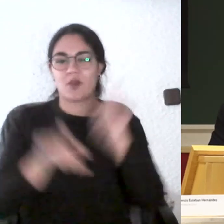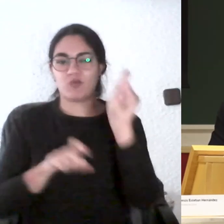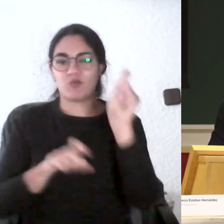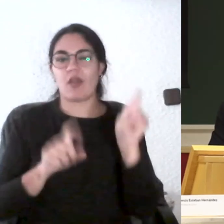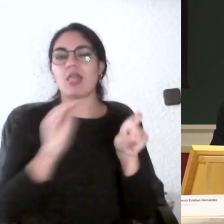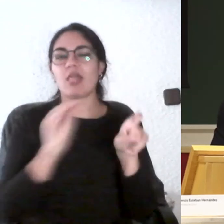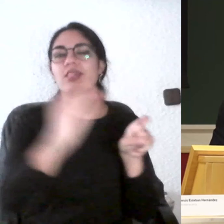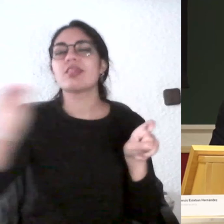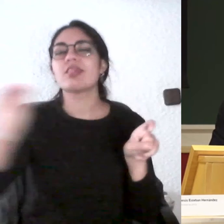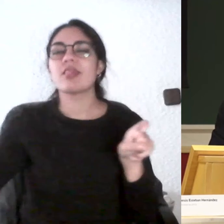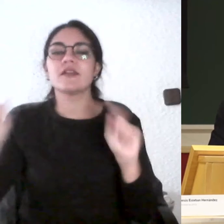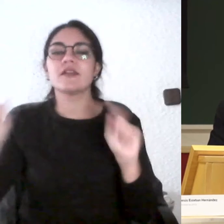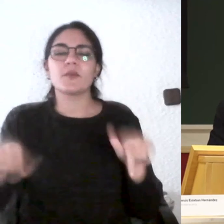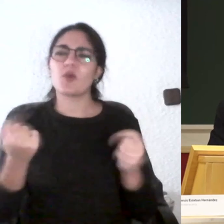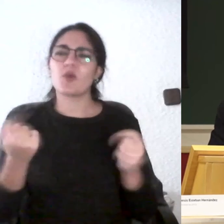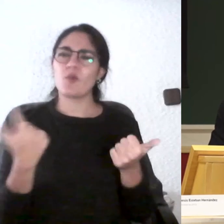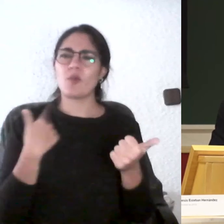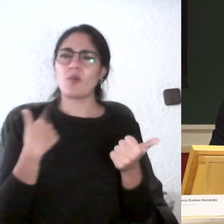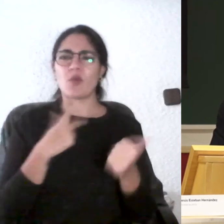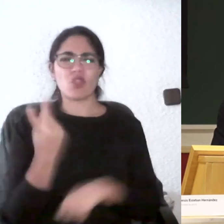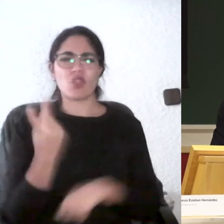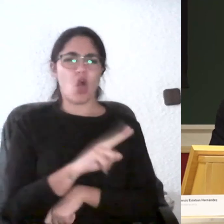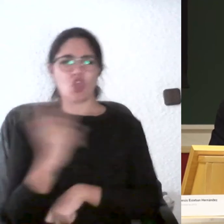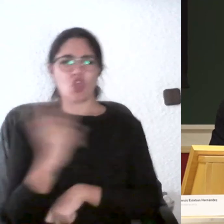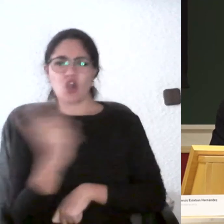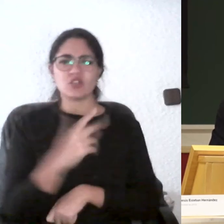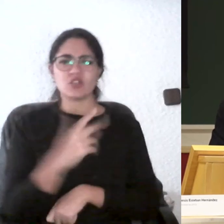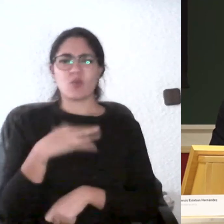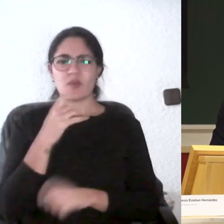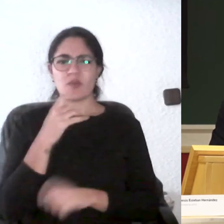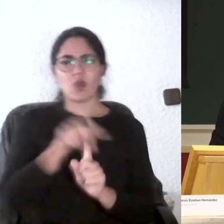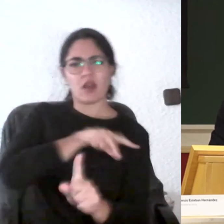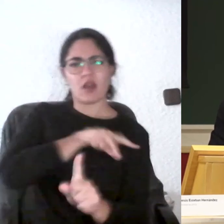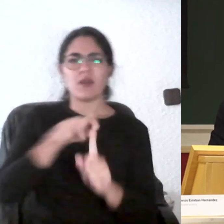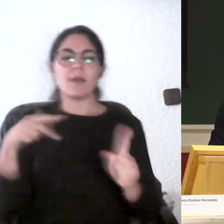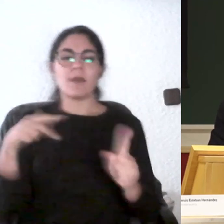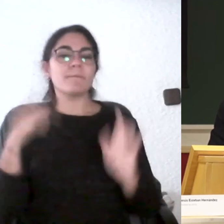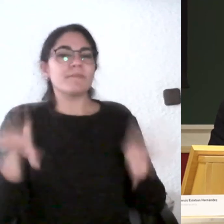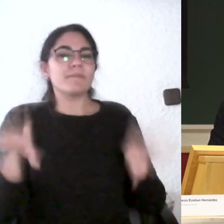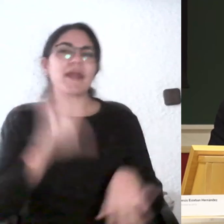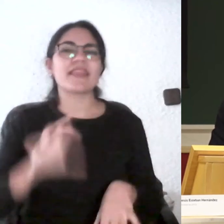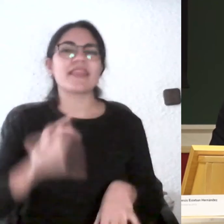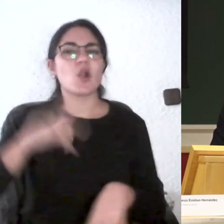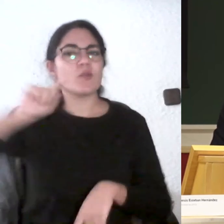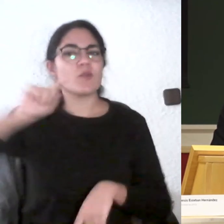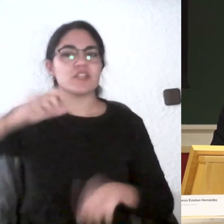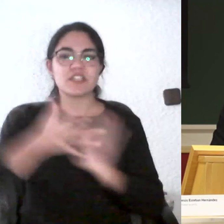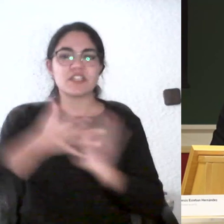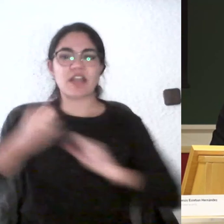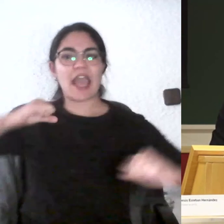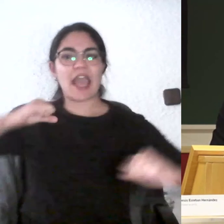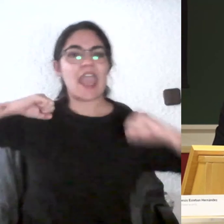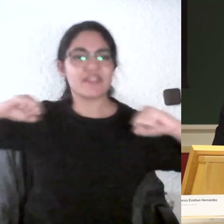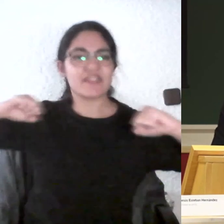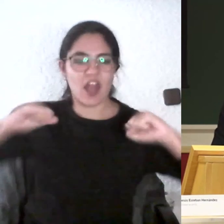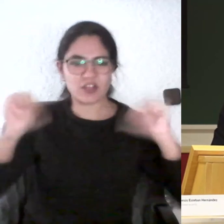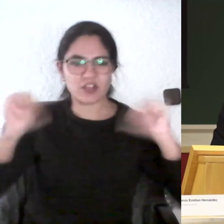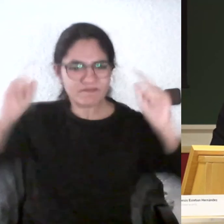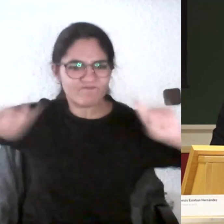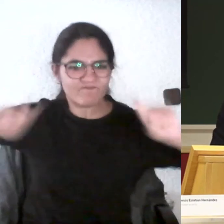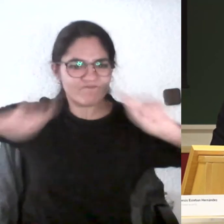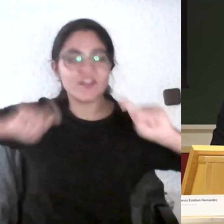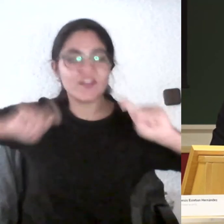especie de dicotomía que es que nosotros somos los entrenadores pero también somos los jueces es decir nosotros